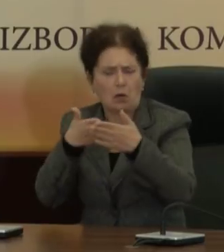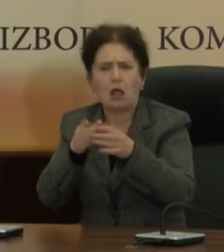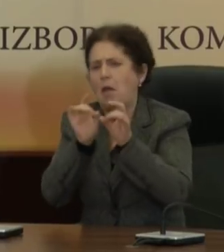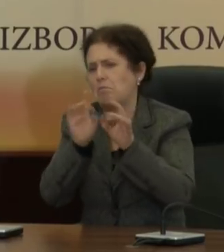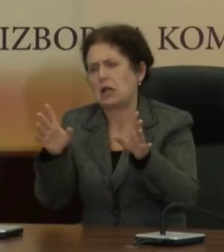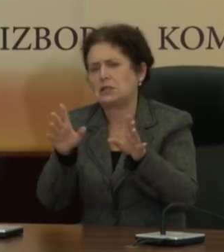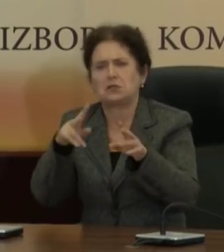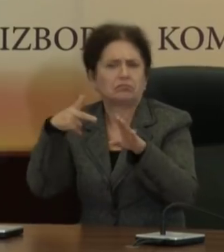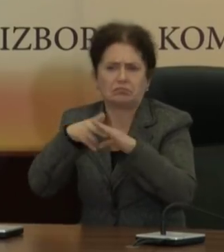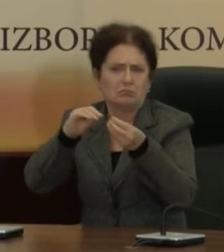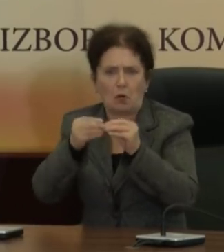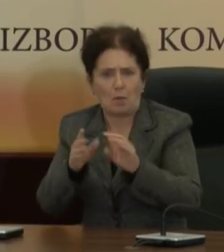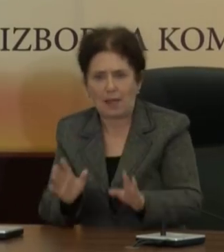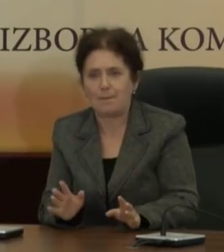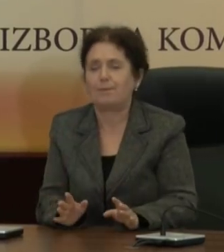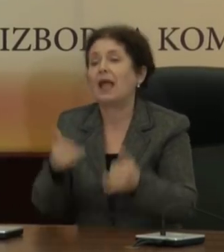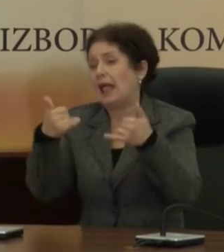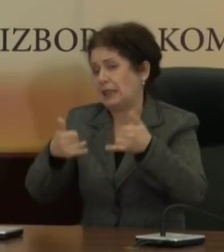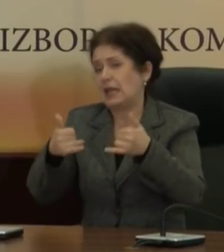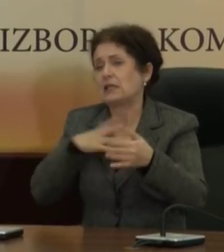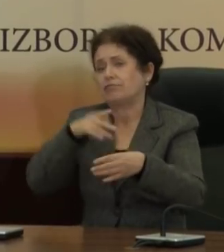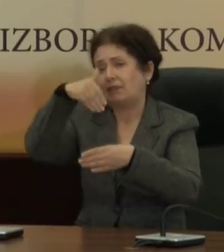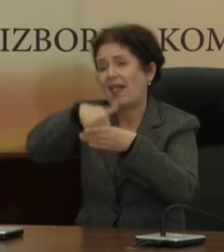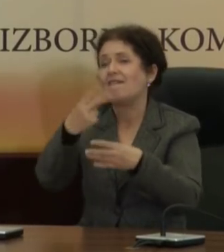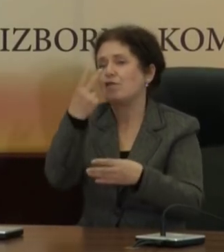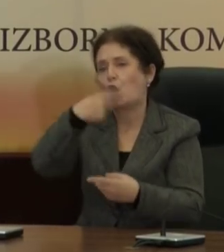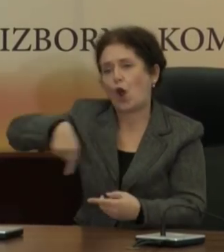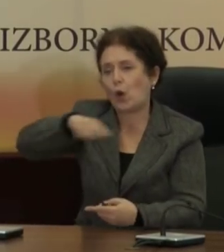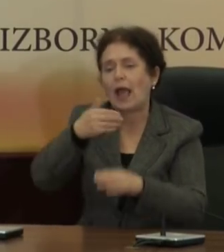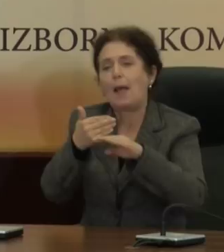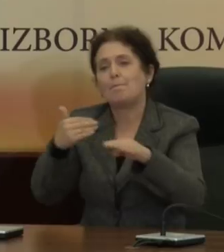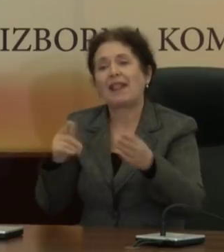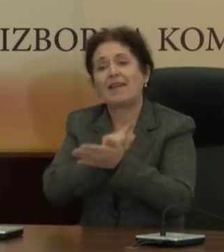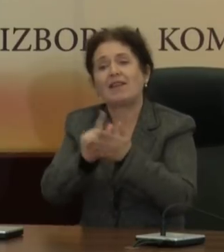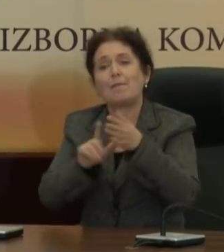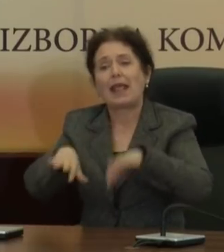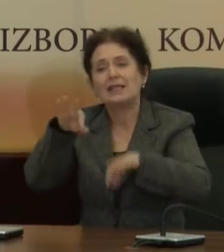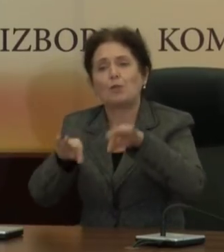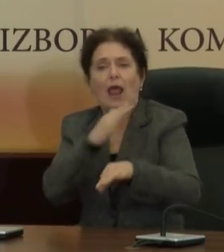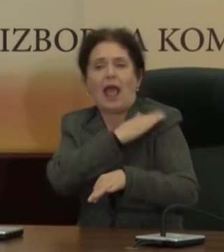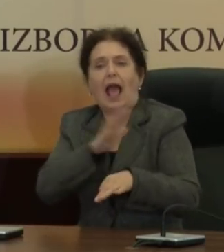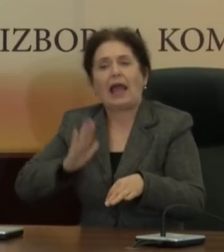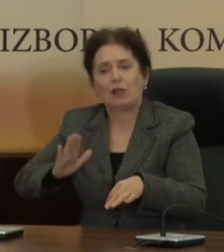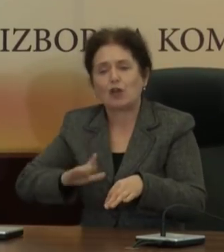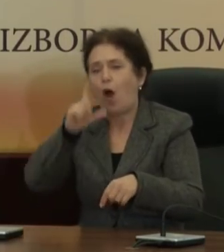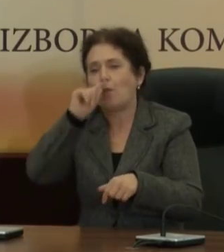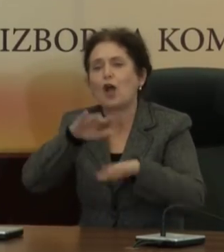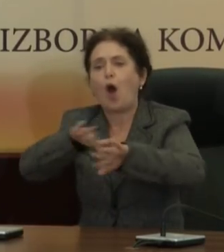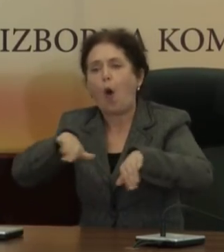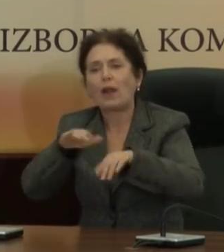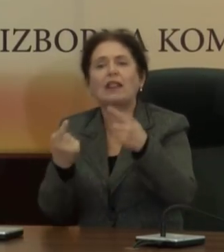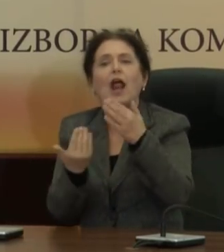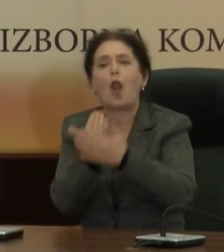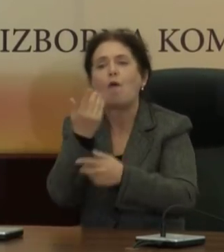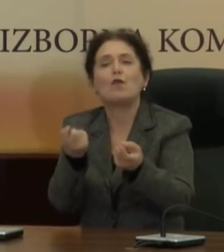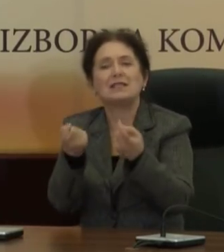и без неправилности. Денеска се гласа во втор круг на предвремените избори за градоначалник на обштините Охрите и Ново